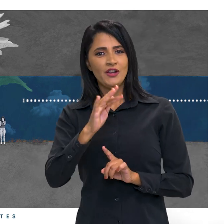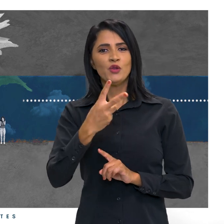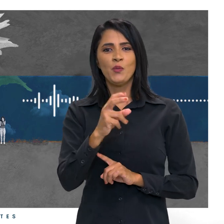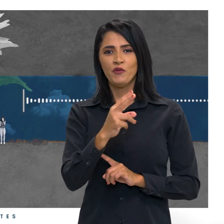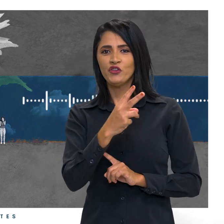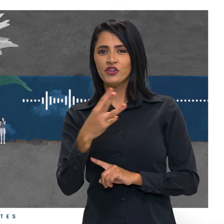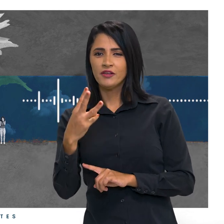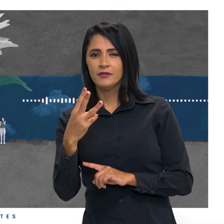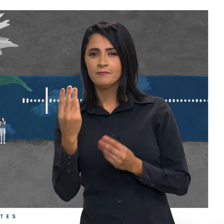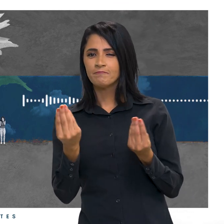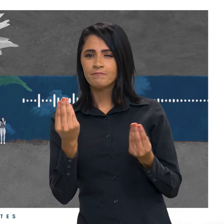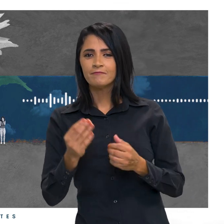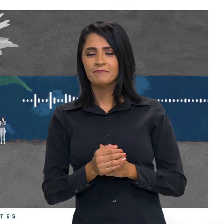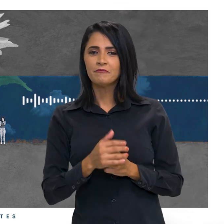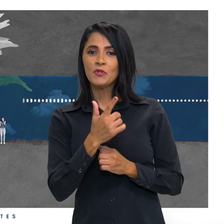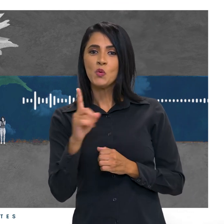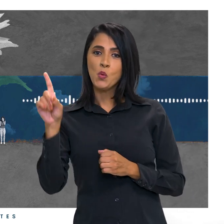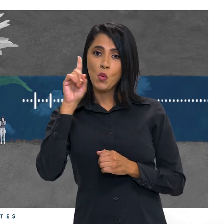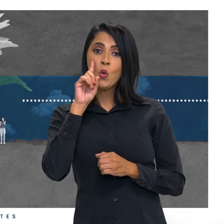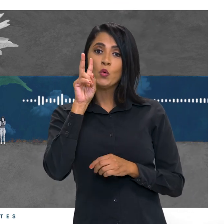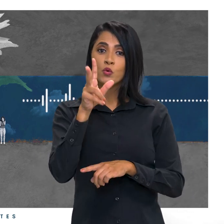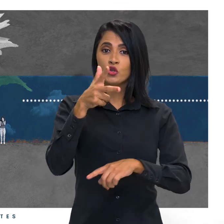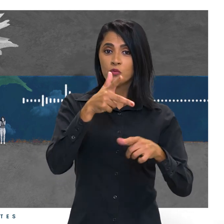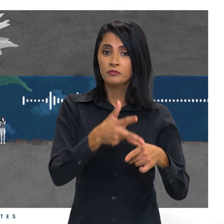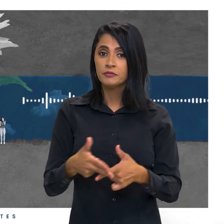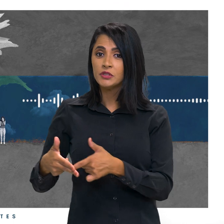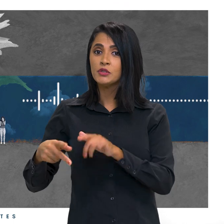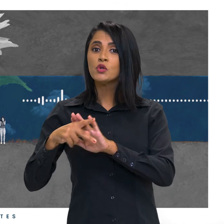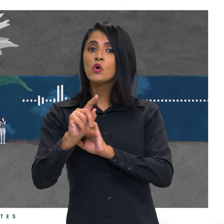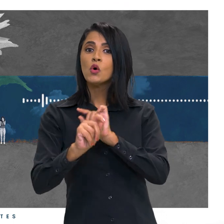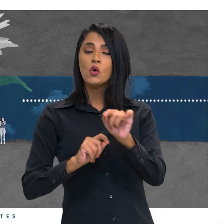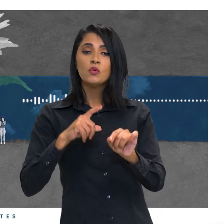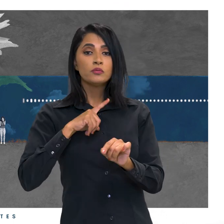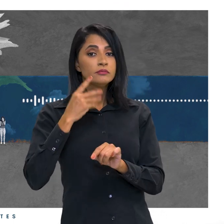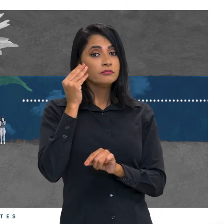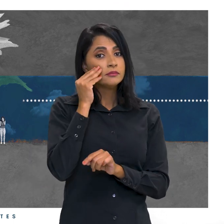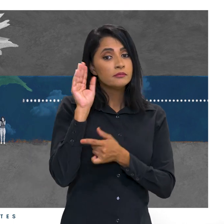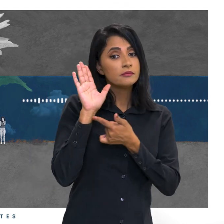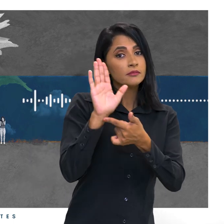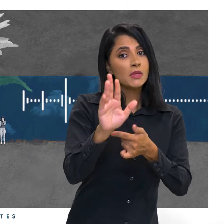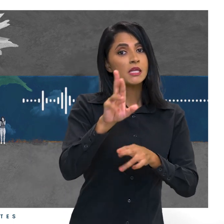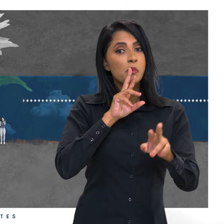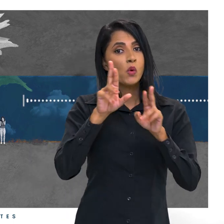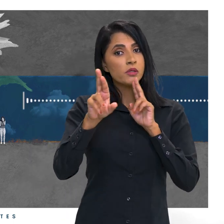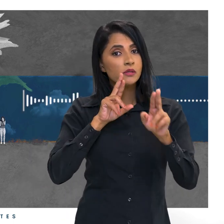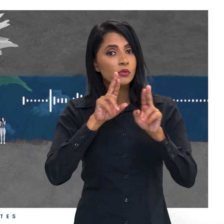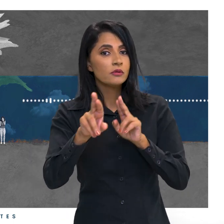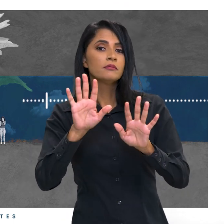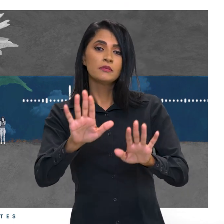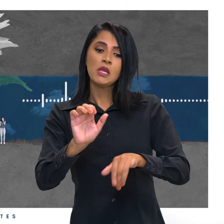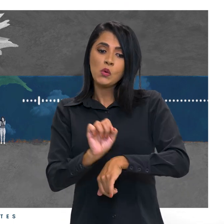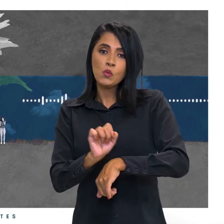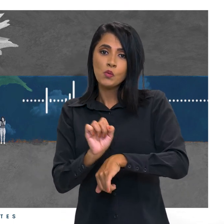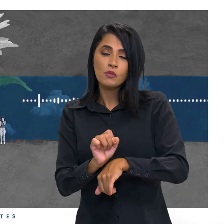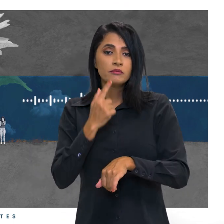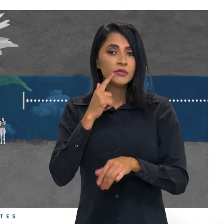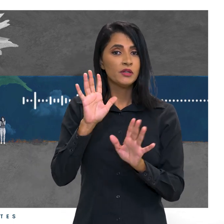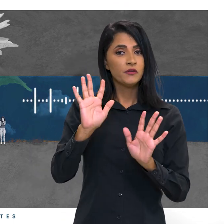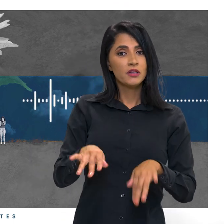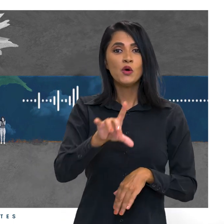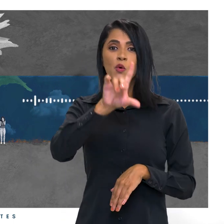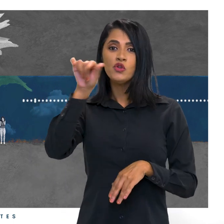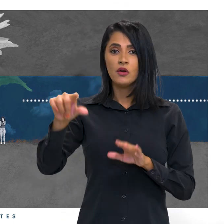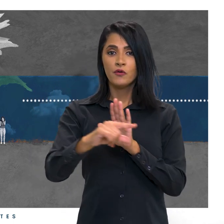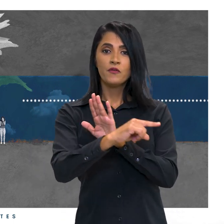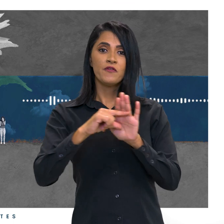Bom, no próximo e último episódio da temporada, a gente tenta trazer algumas respostas. Enquanto isso, por que não terminar o dia com um